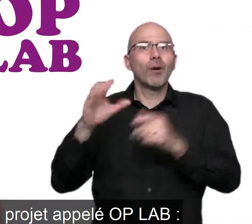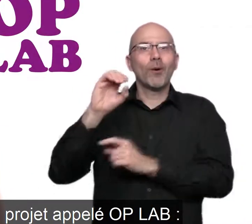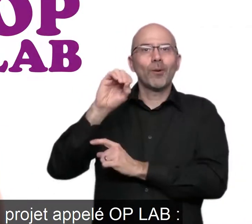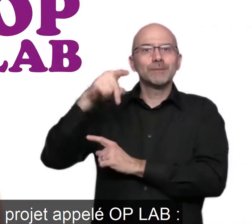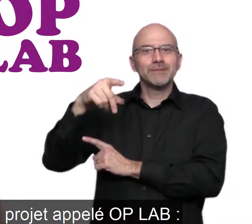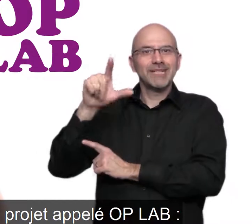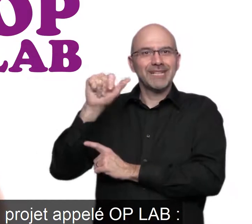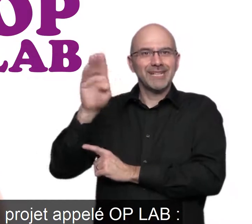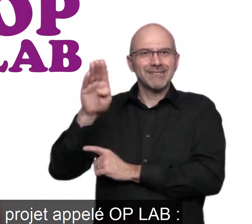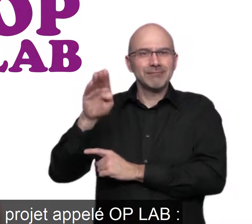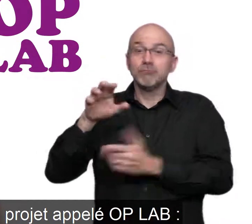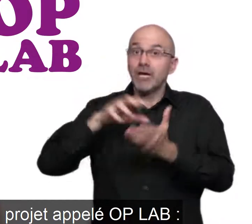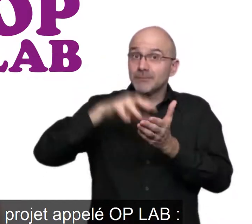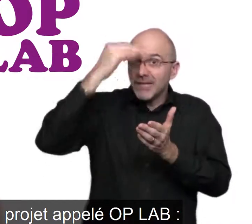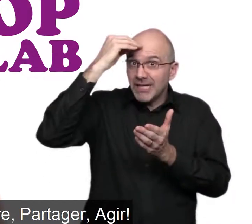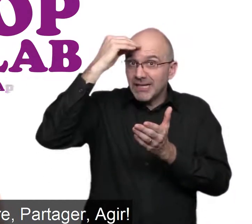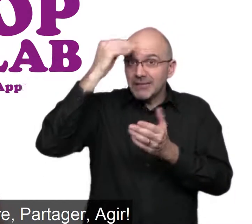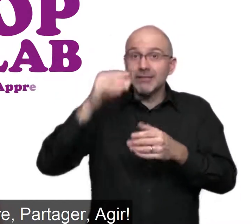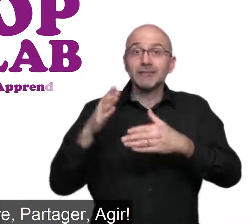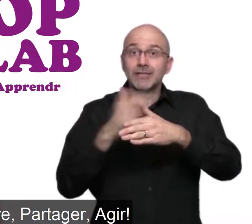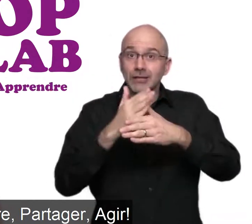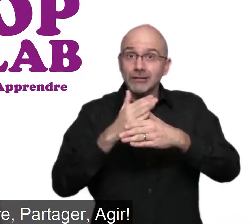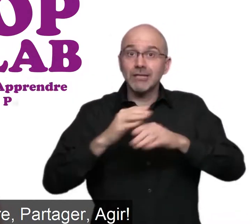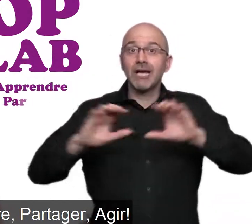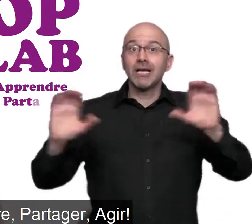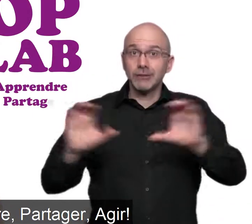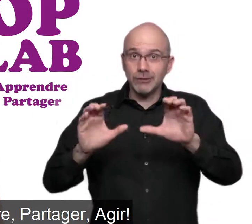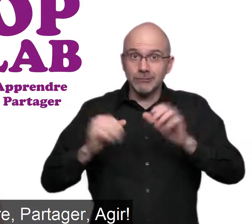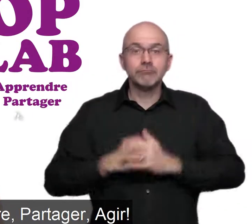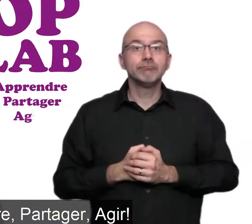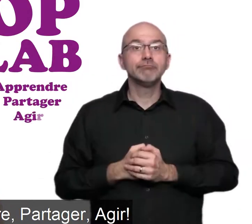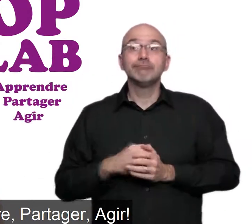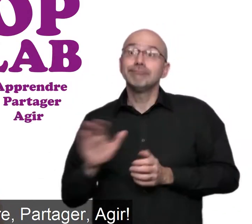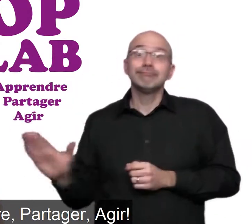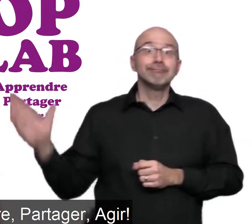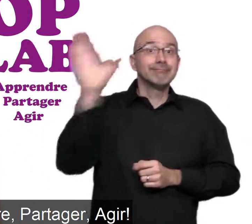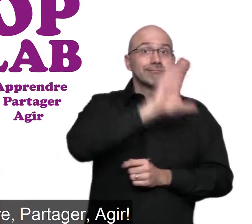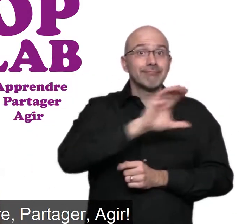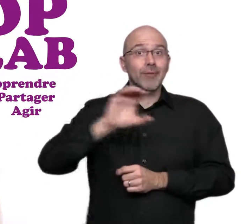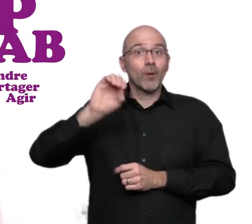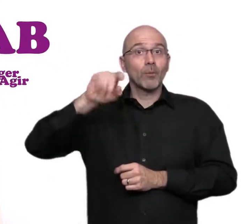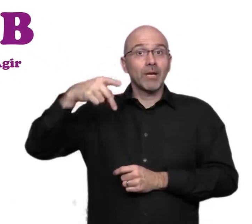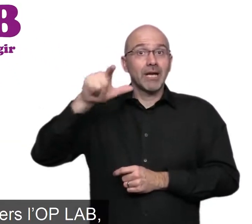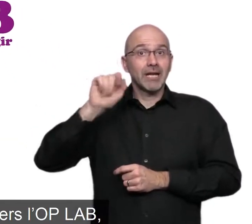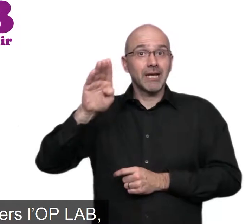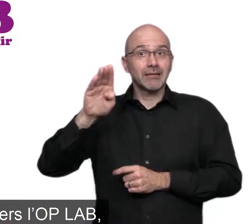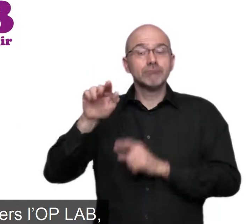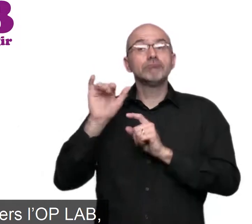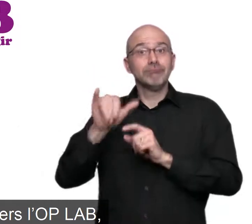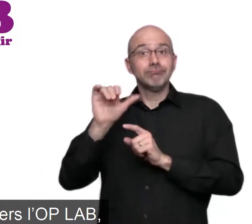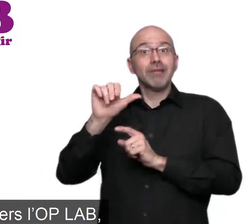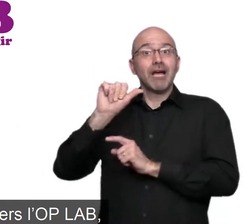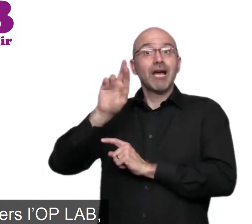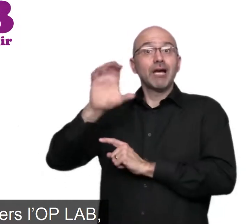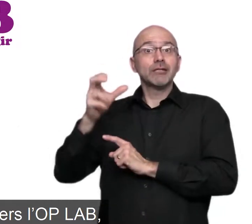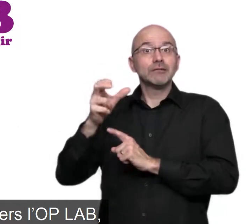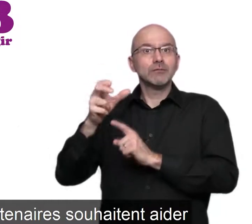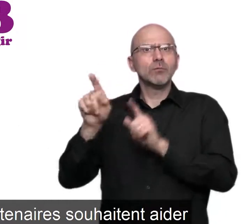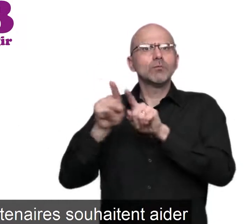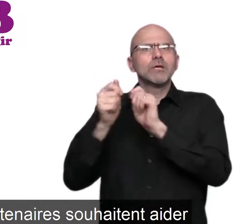appelé OPLAB Apprendre, Partager, Agir. À travers l'OPLAB, ARCH